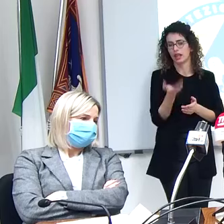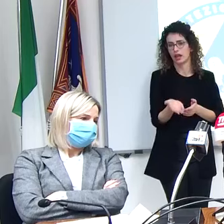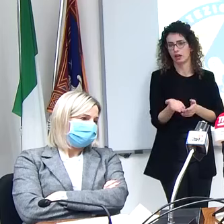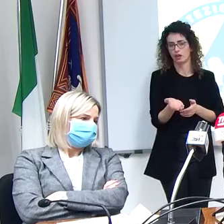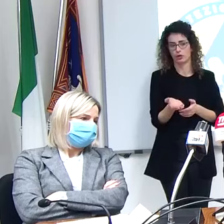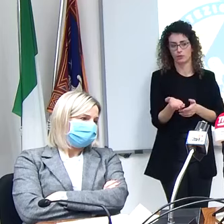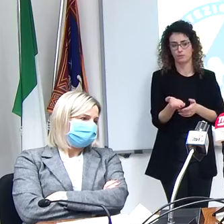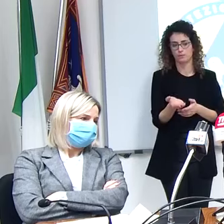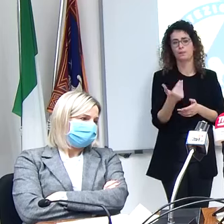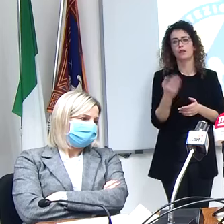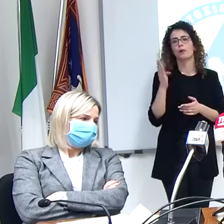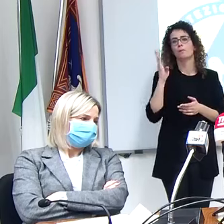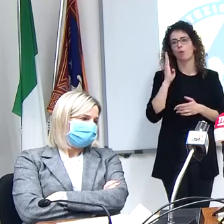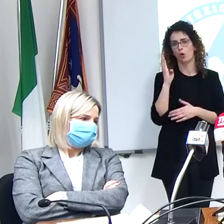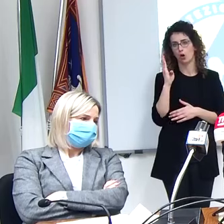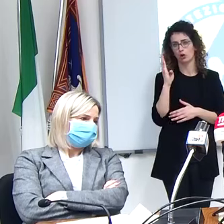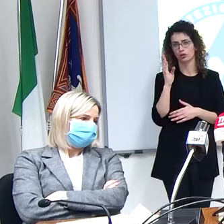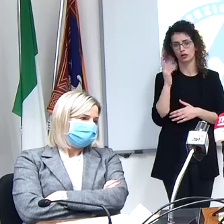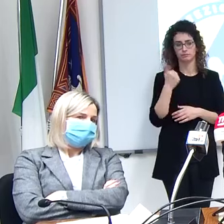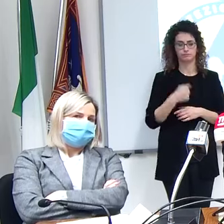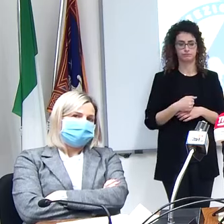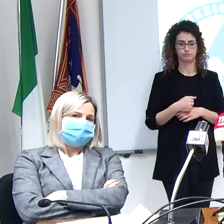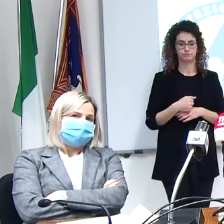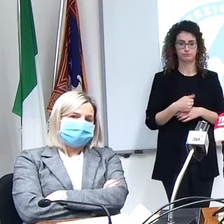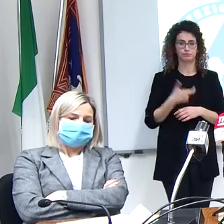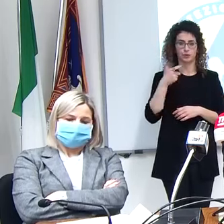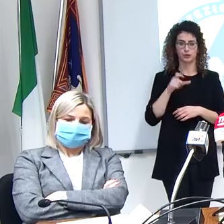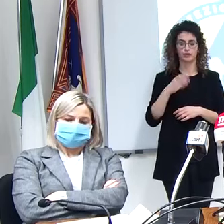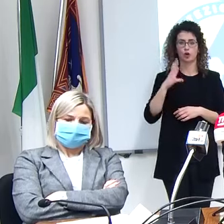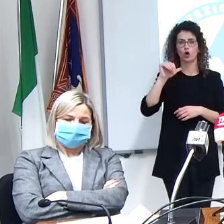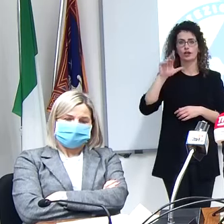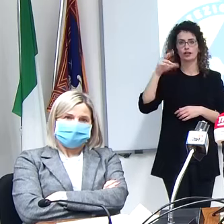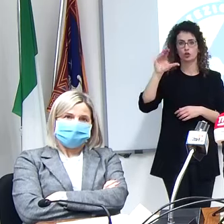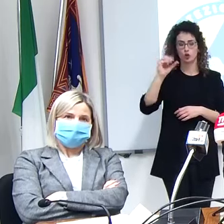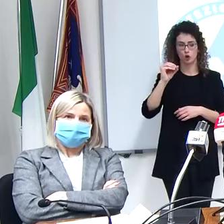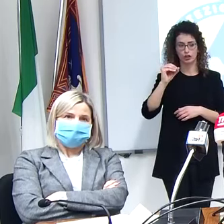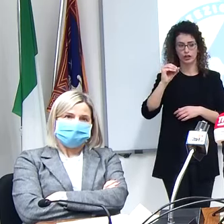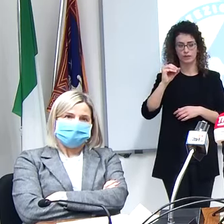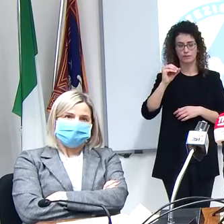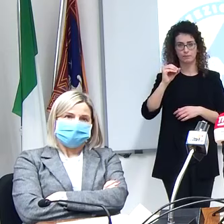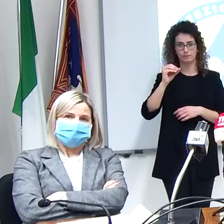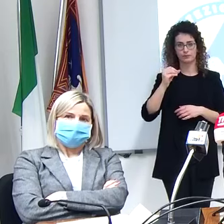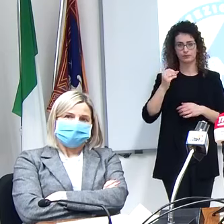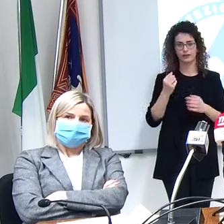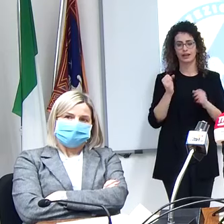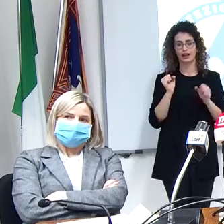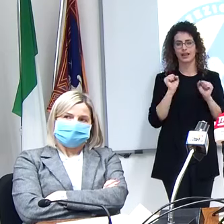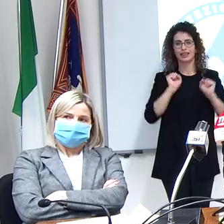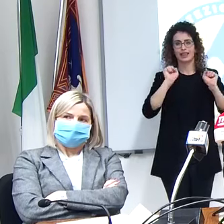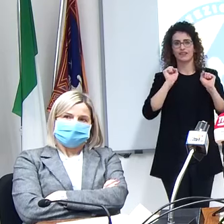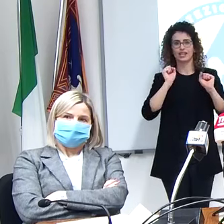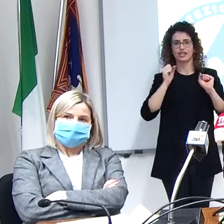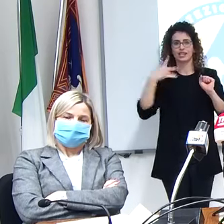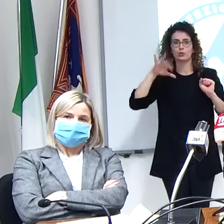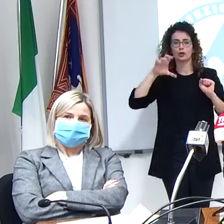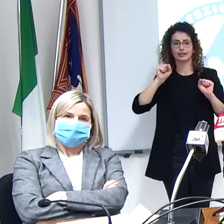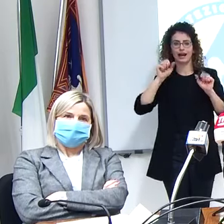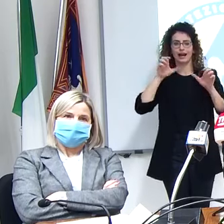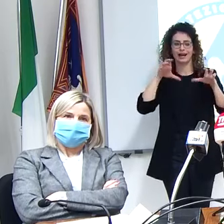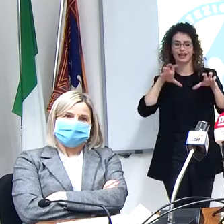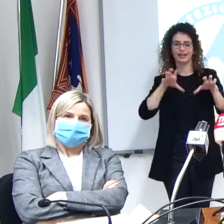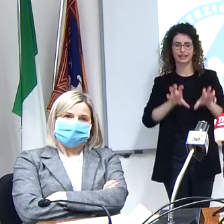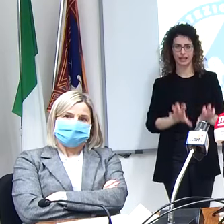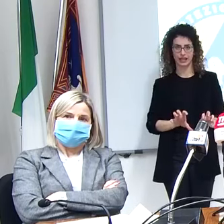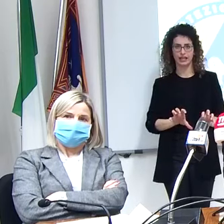Bologna perché il cortisone inibisce le difese immunitarie quindi si ritiene